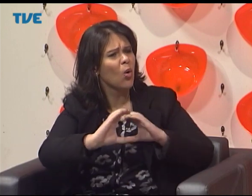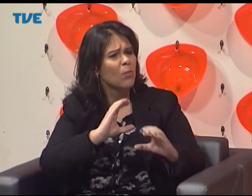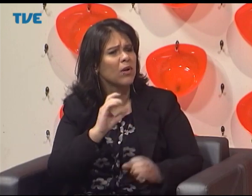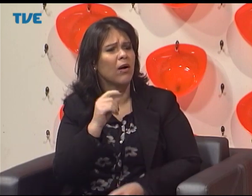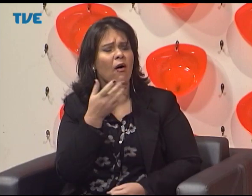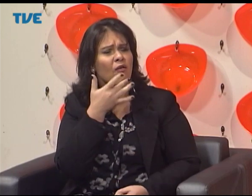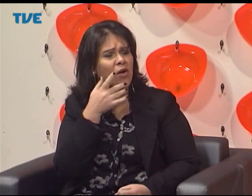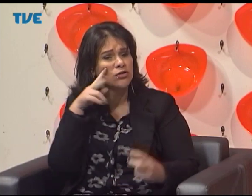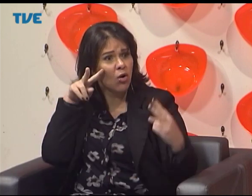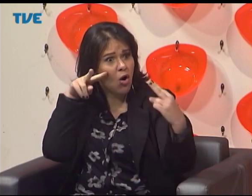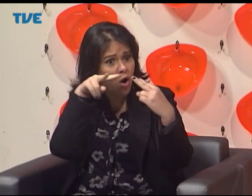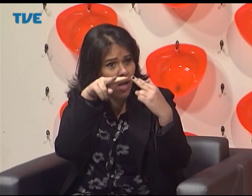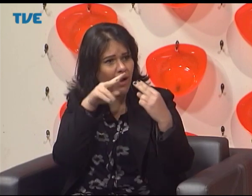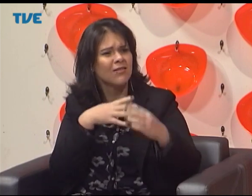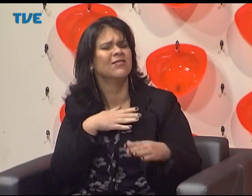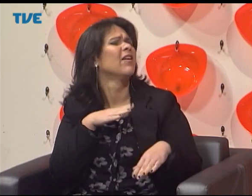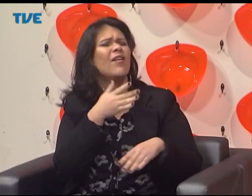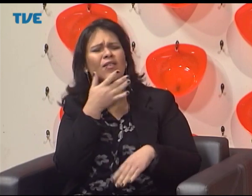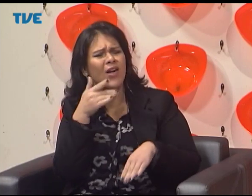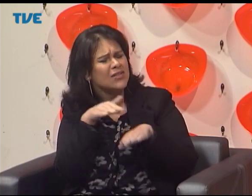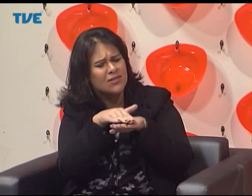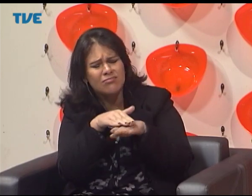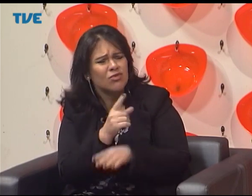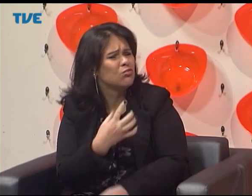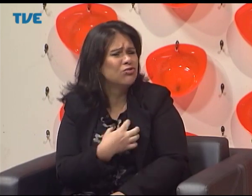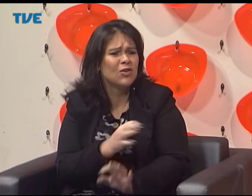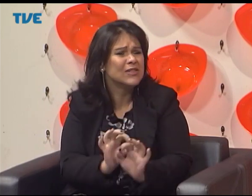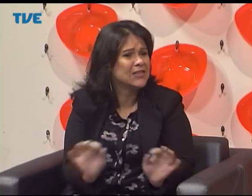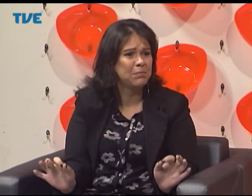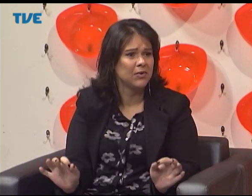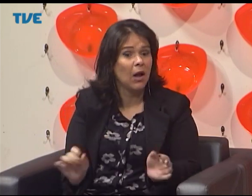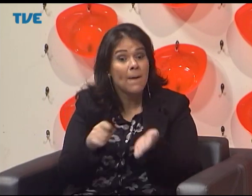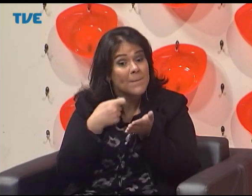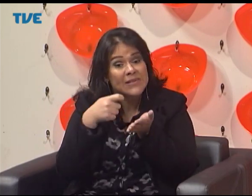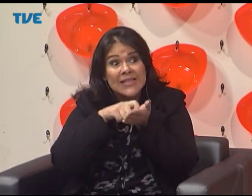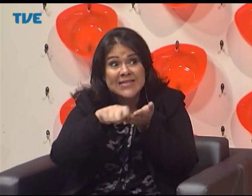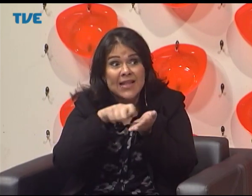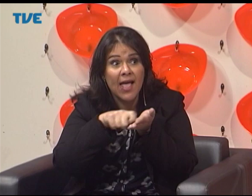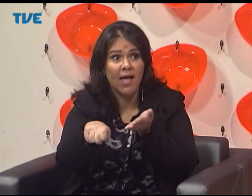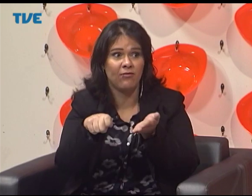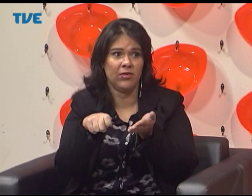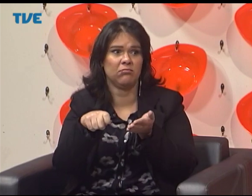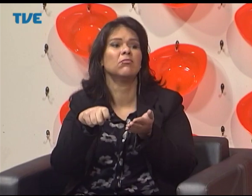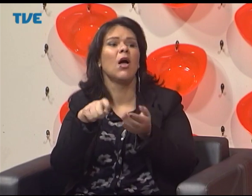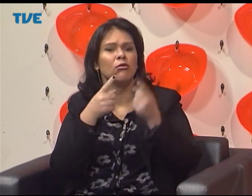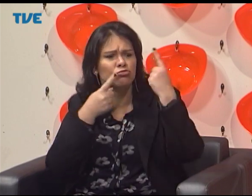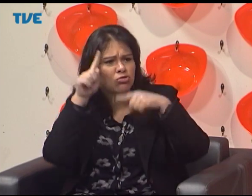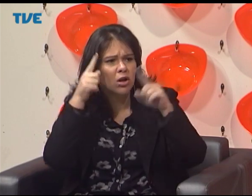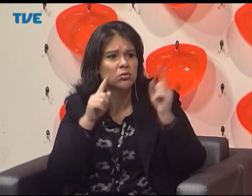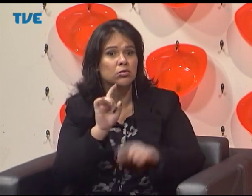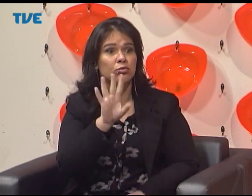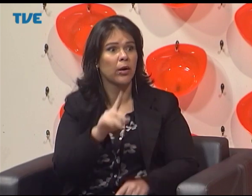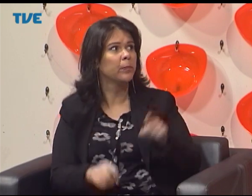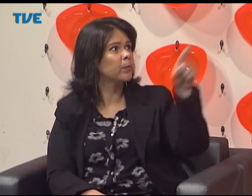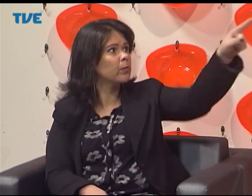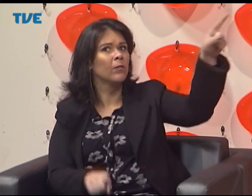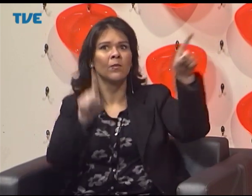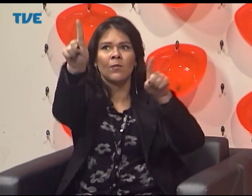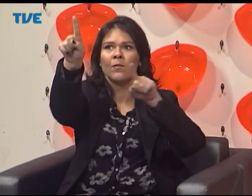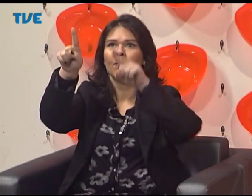para isso. As pessoas às vezes sentem medo quando a gente vai conversar com a gente e esse sentimento a gente entende, mas é possível se as pessoas estiverem